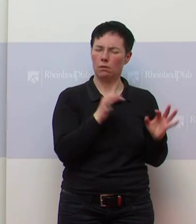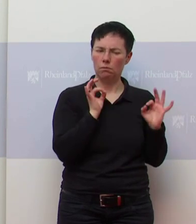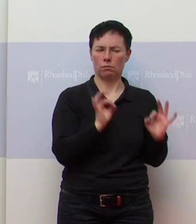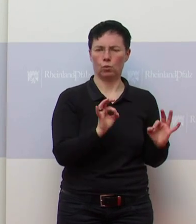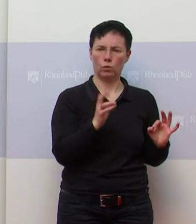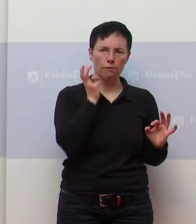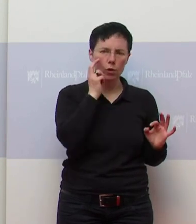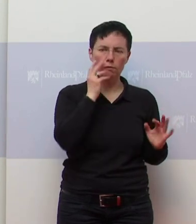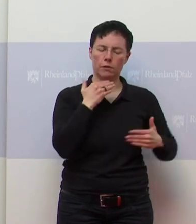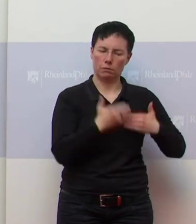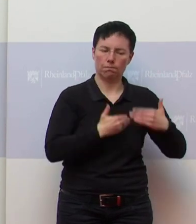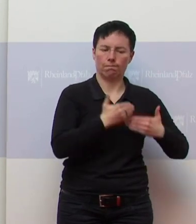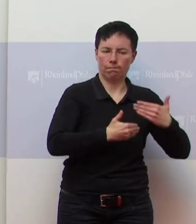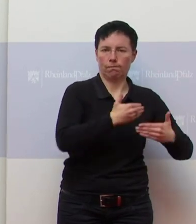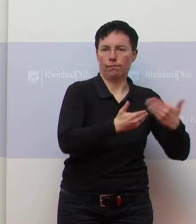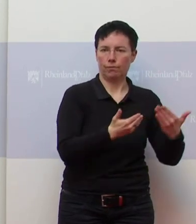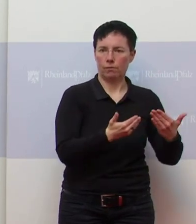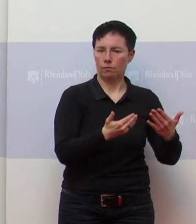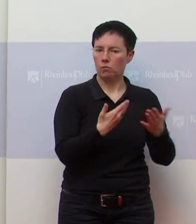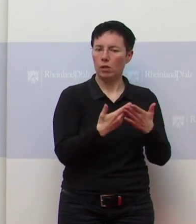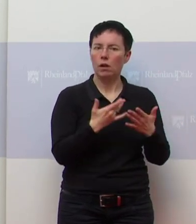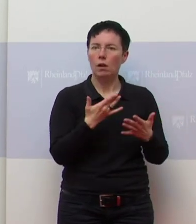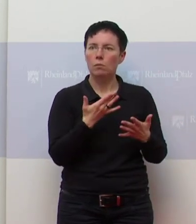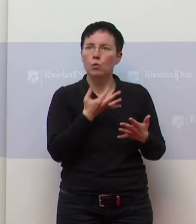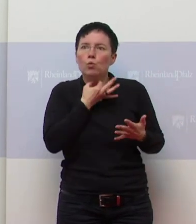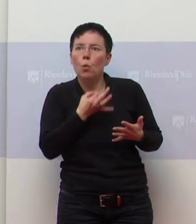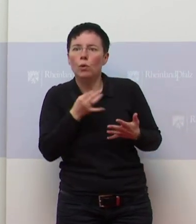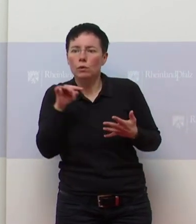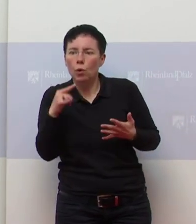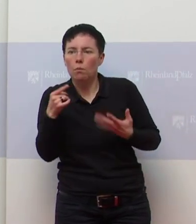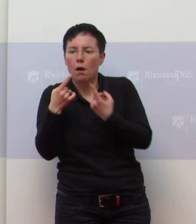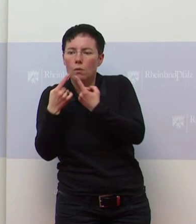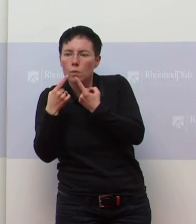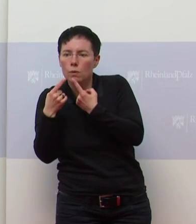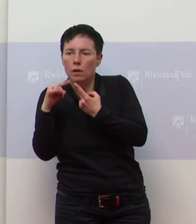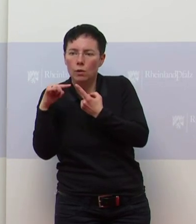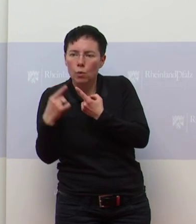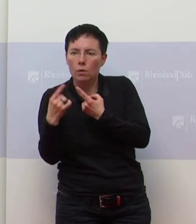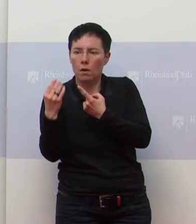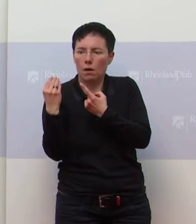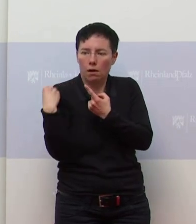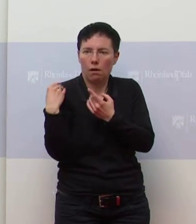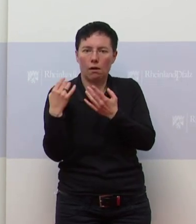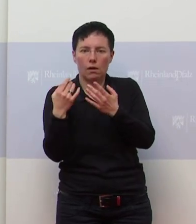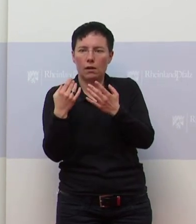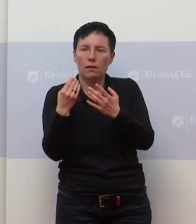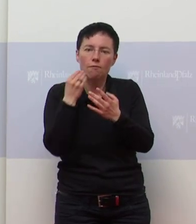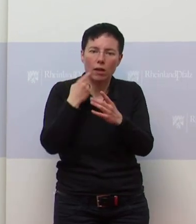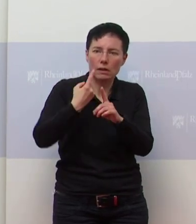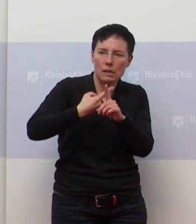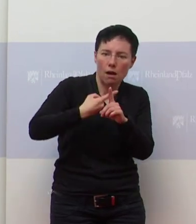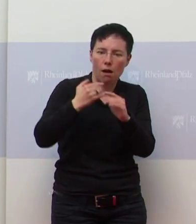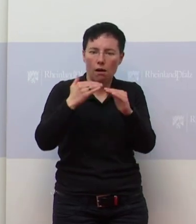Sache und auch gemeinsam. Insofern gab es keine Notwendigkeit, uns nochmal darauf hinzuweisen, dass man ab einer bestimmten Zahl irgendwie sowas macht.